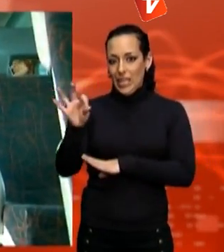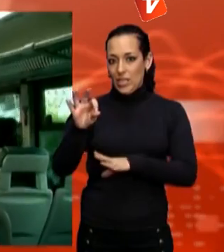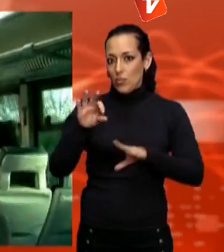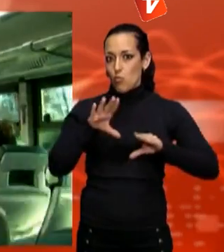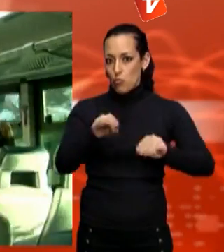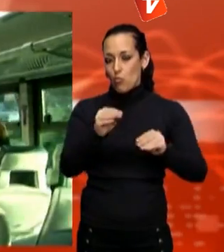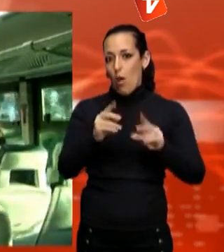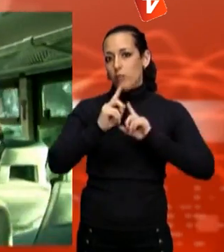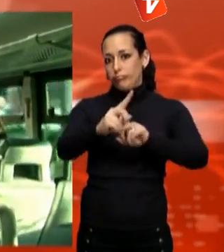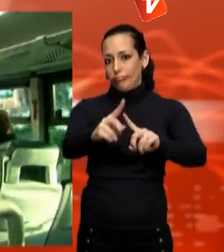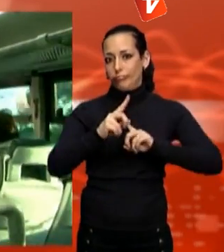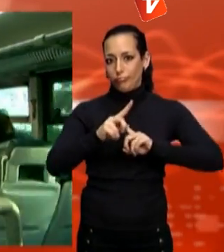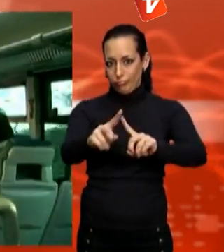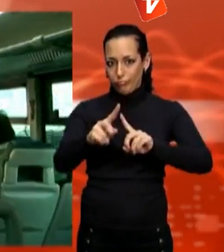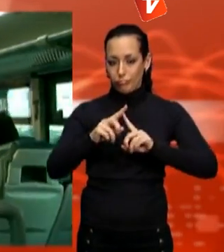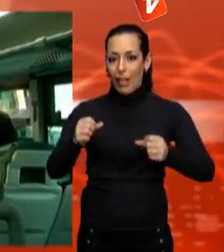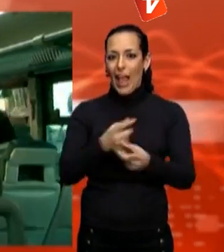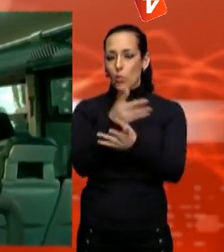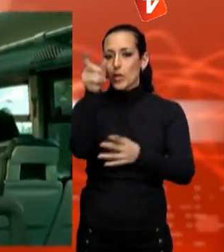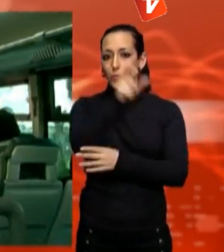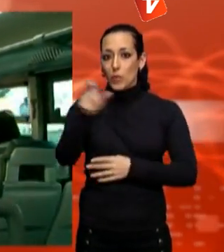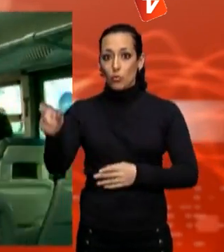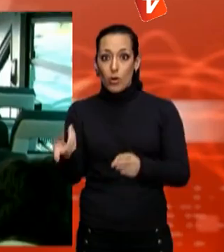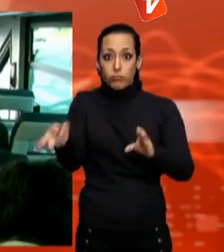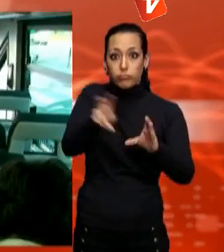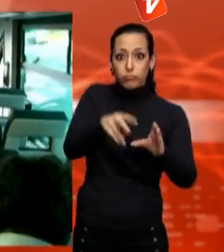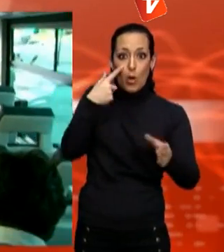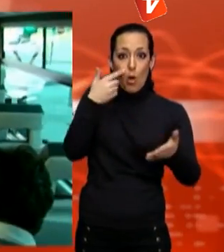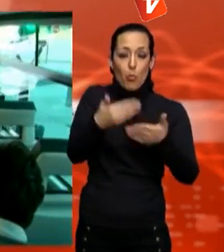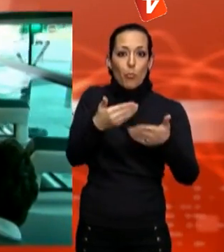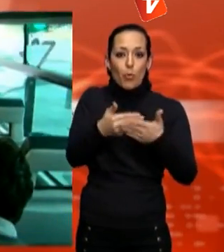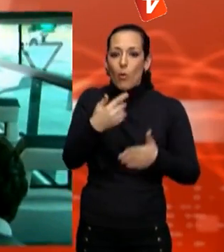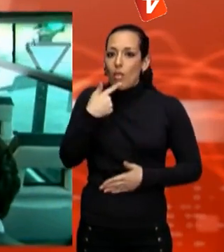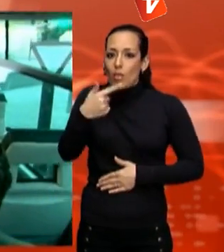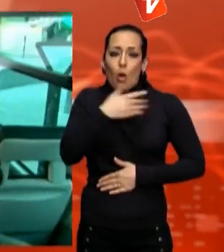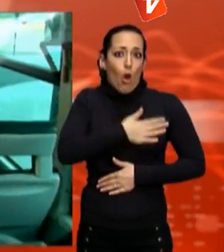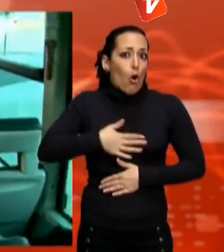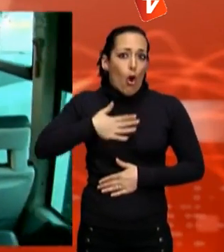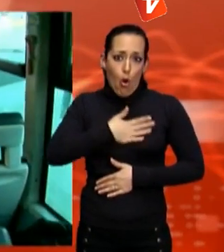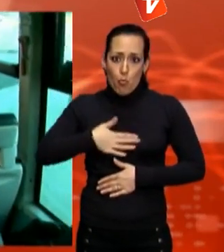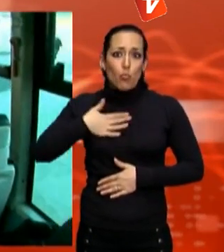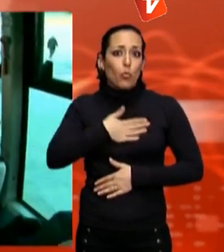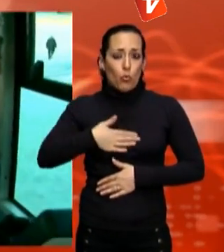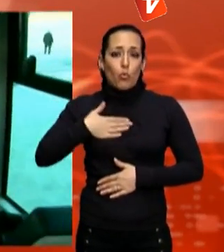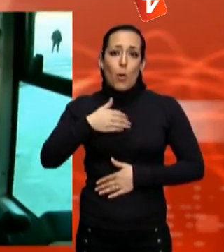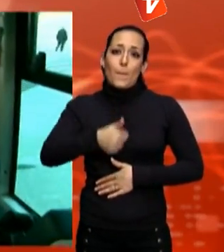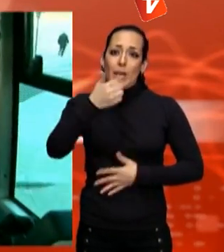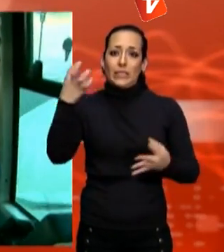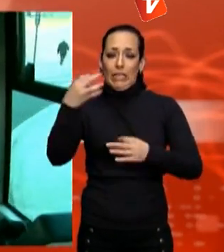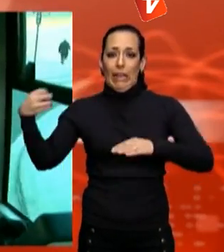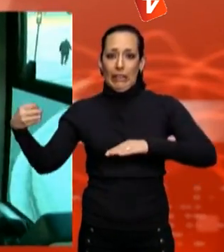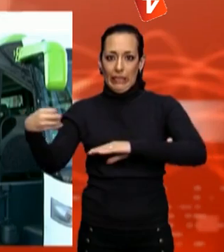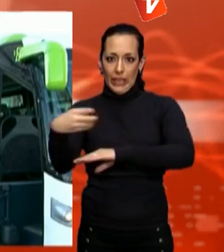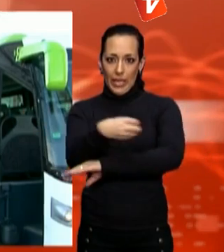del tren, per exemple, en destaquen la rapidesa i la comoditat. Soc professor, treballo aquí a l'Institut Can Jofresa i em va molt bé aquest servei.